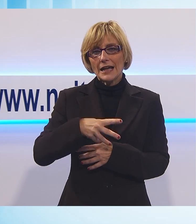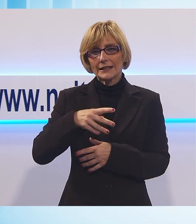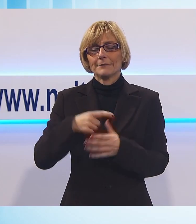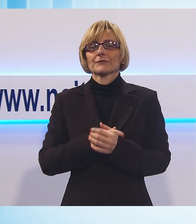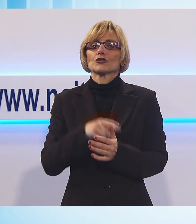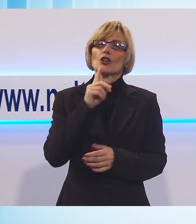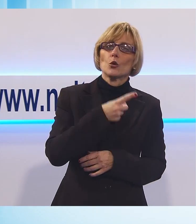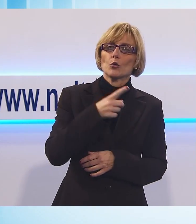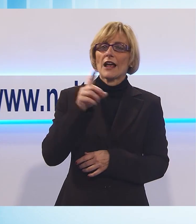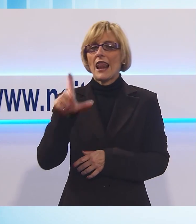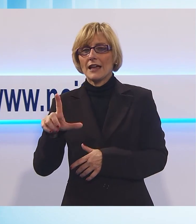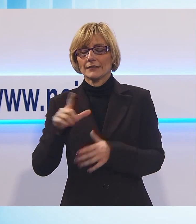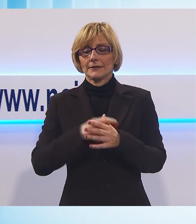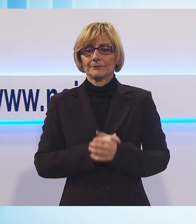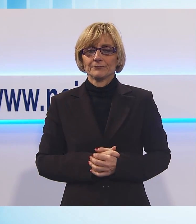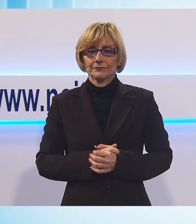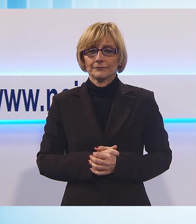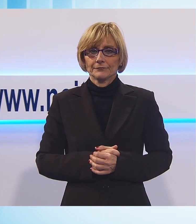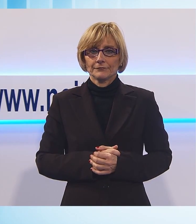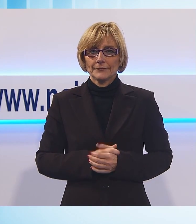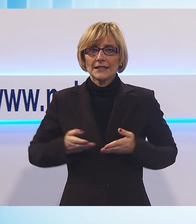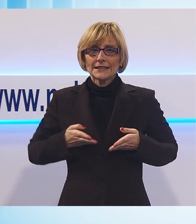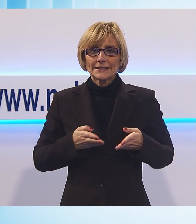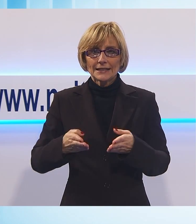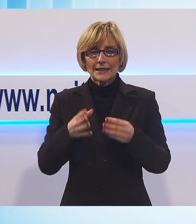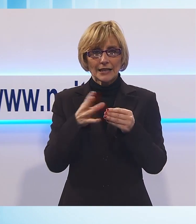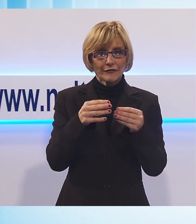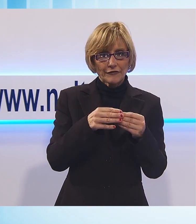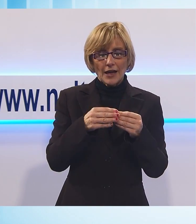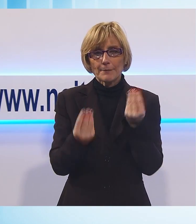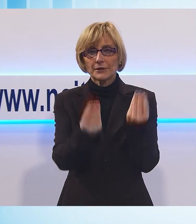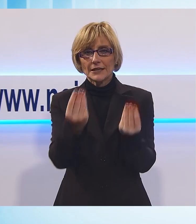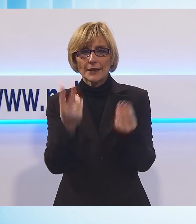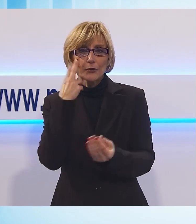Landi. Potremmo dire strada che fai, presepe che trovi.